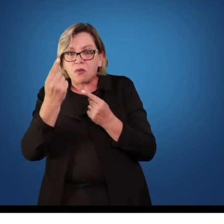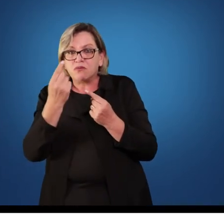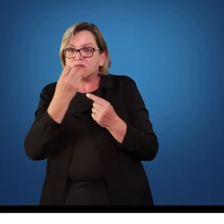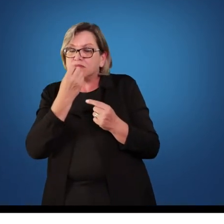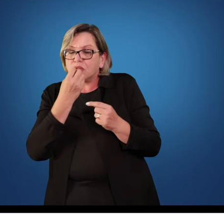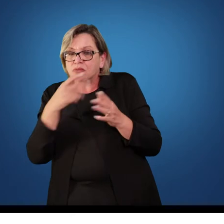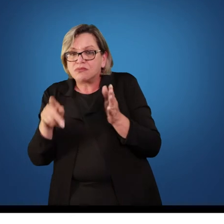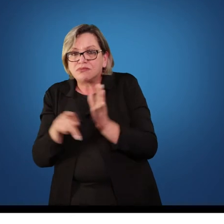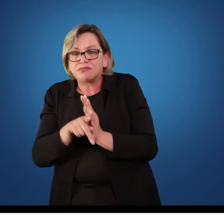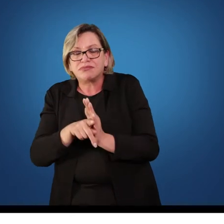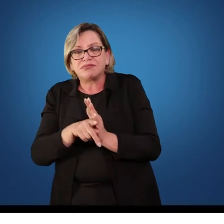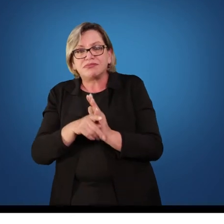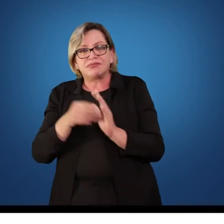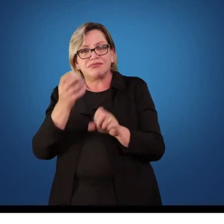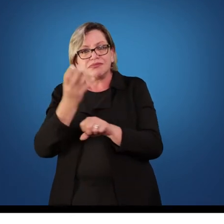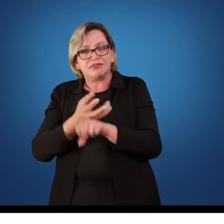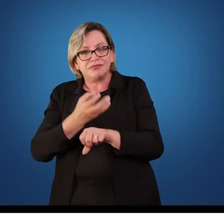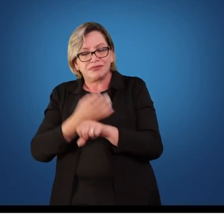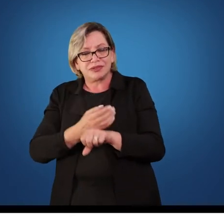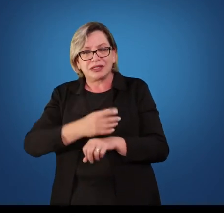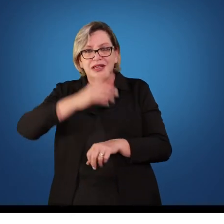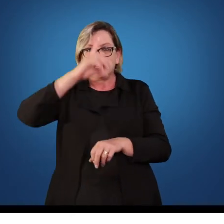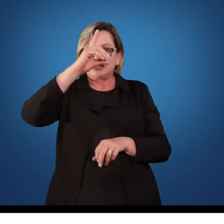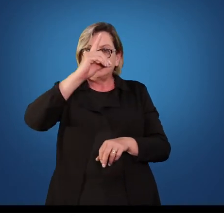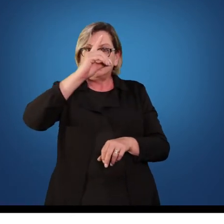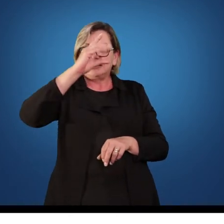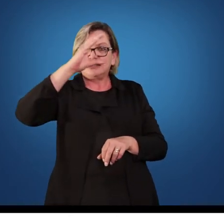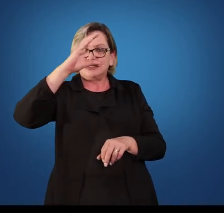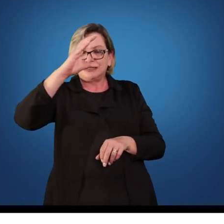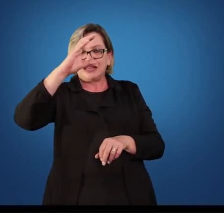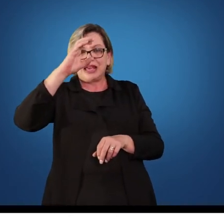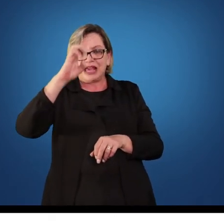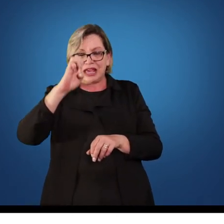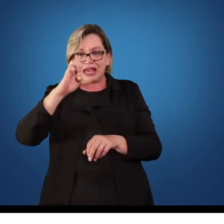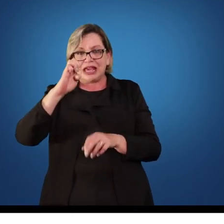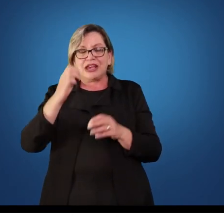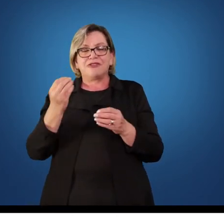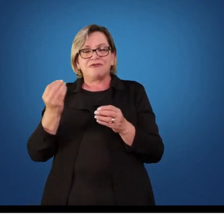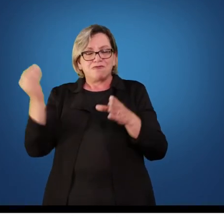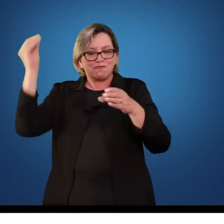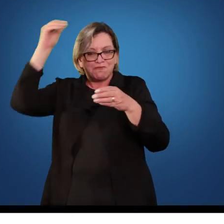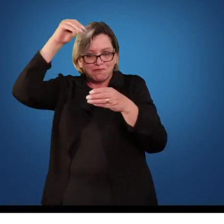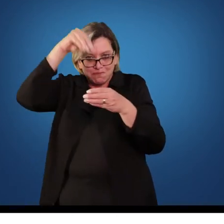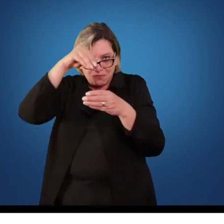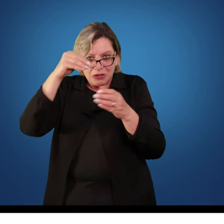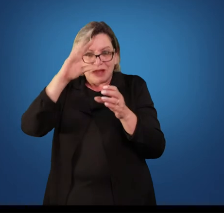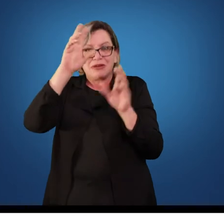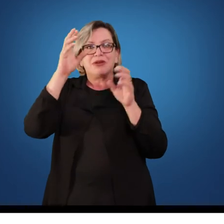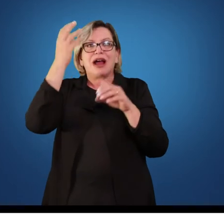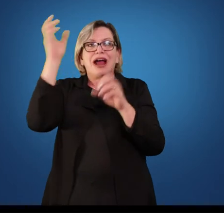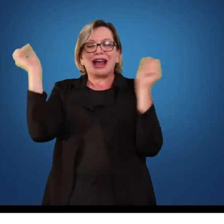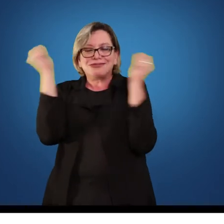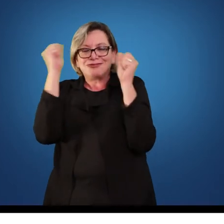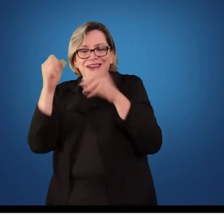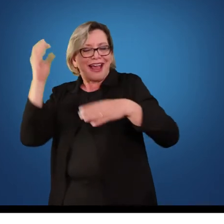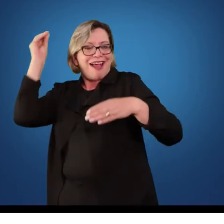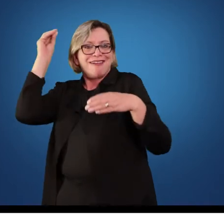disciplina. As diretrizes, ela colocou a disciplina dentro do contexto escolar. Ela não é mais uma disciplina que está lá para ajudar